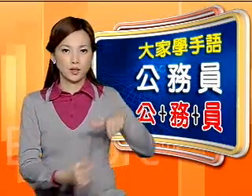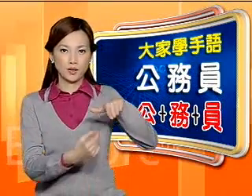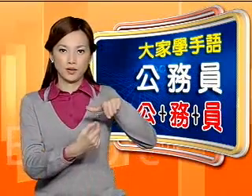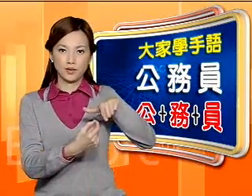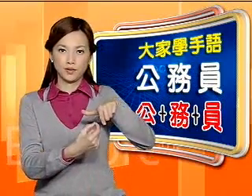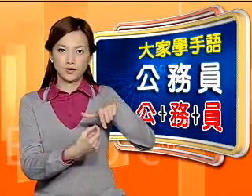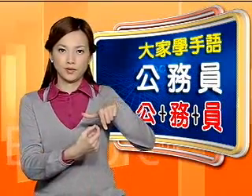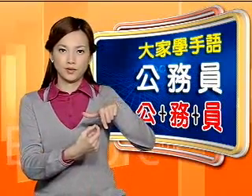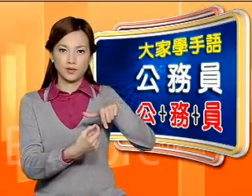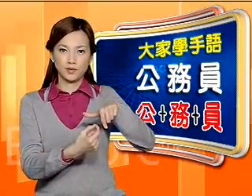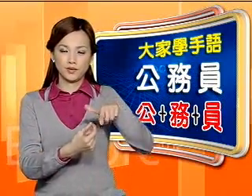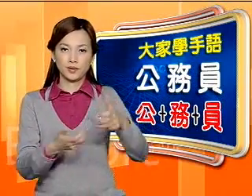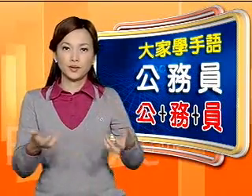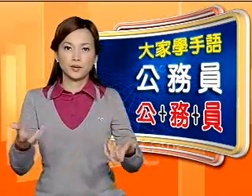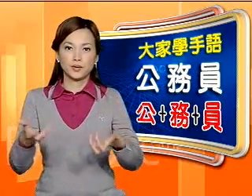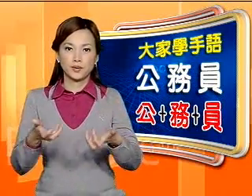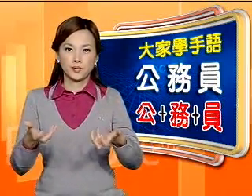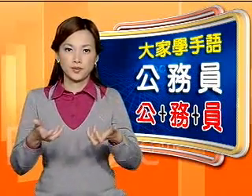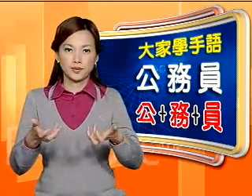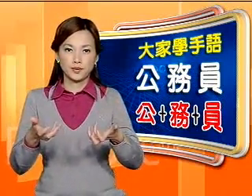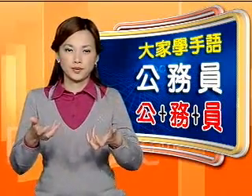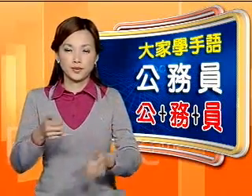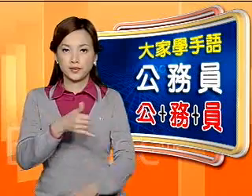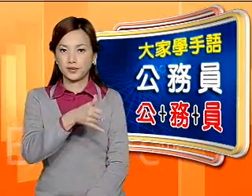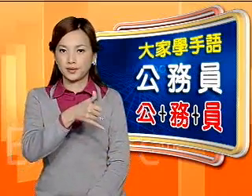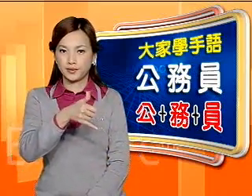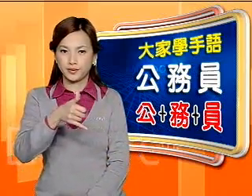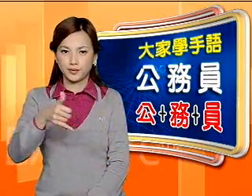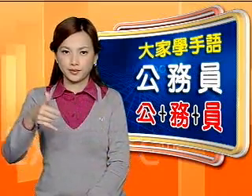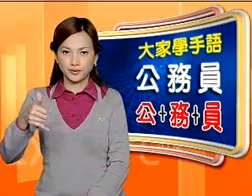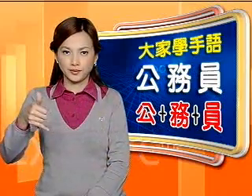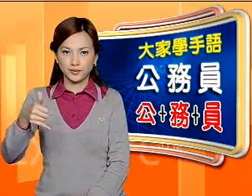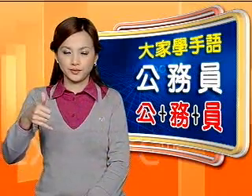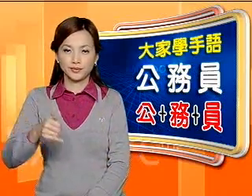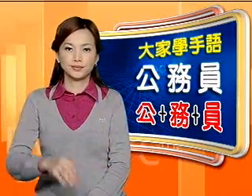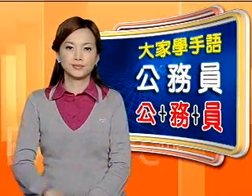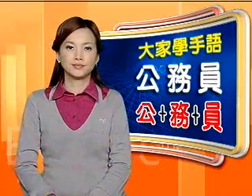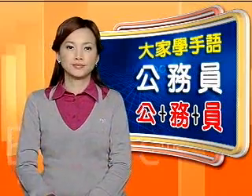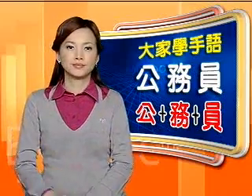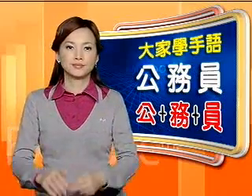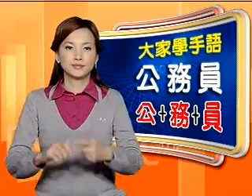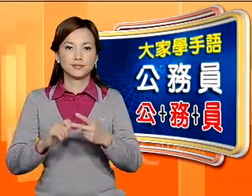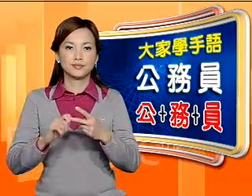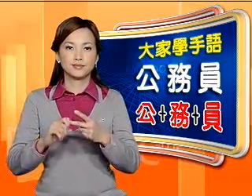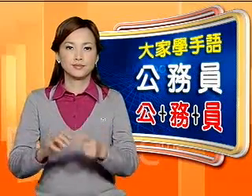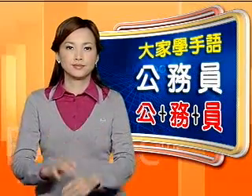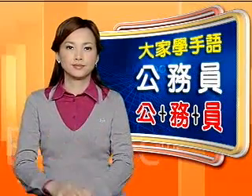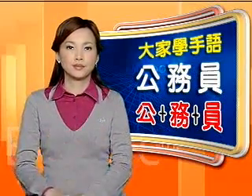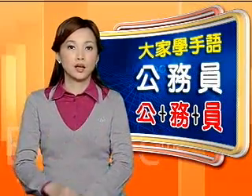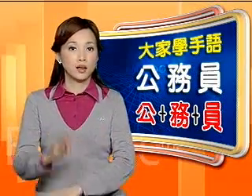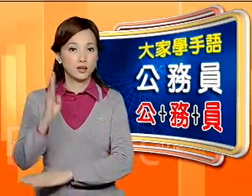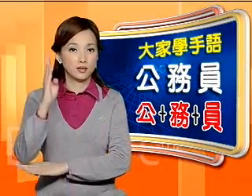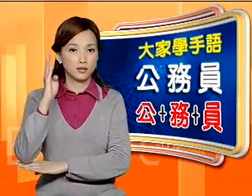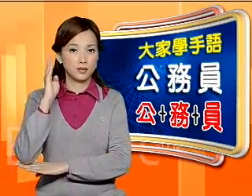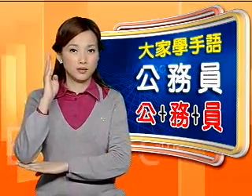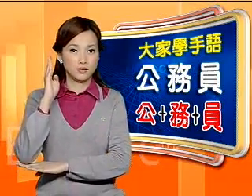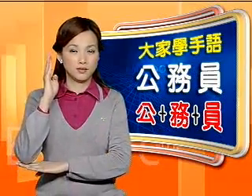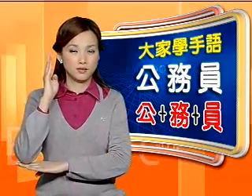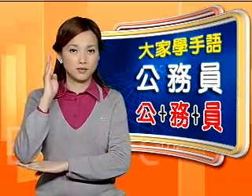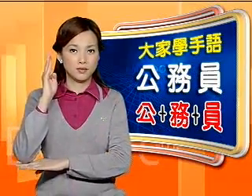公是模仿字形手动一动就是物然后一个人往旁边挖挖开就是员另外我们也可以比